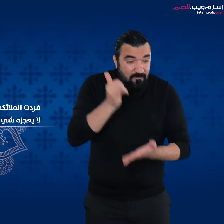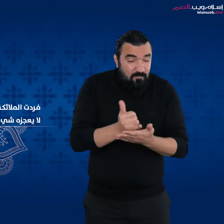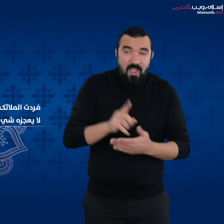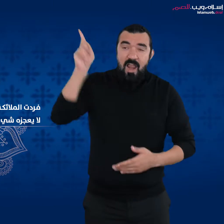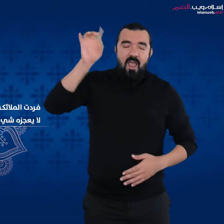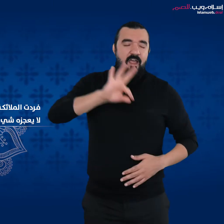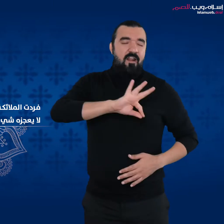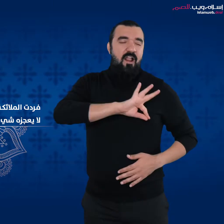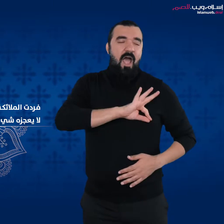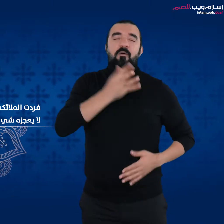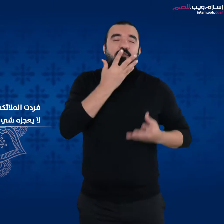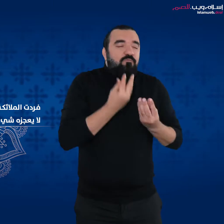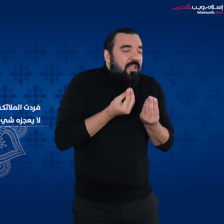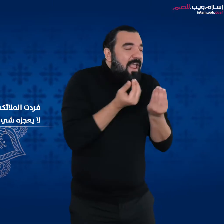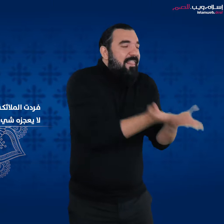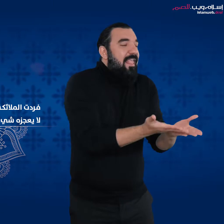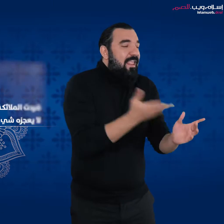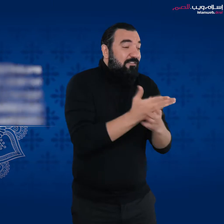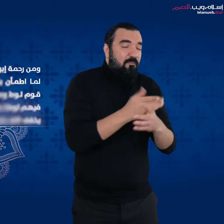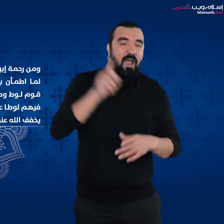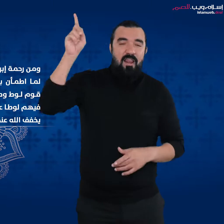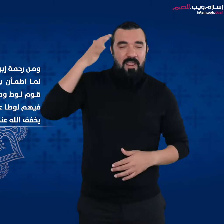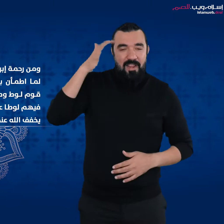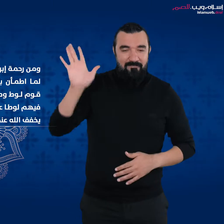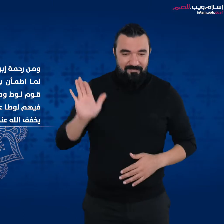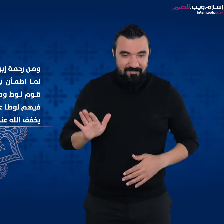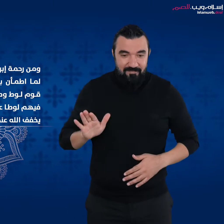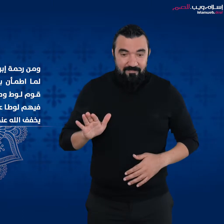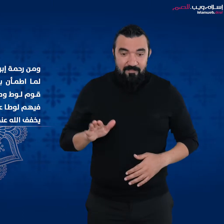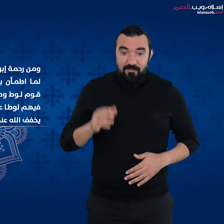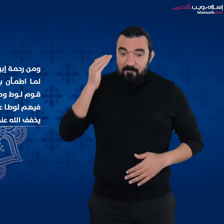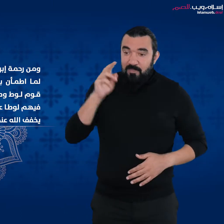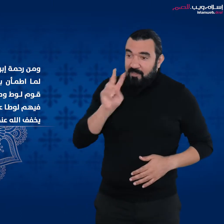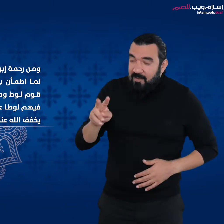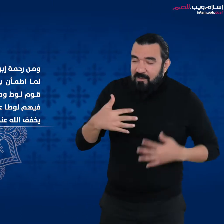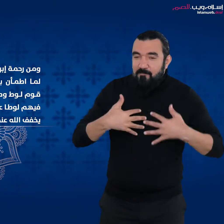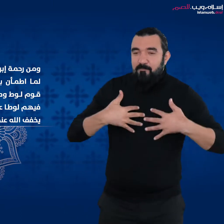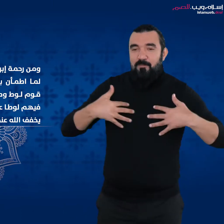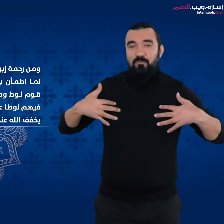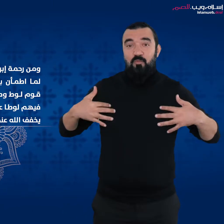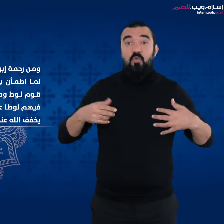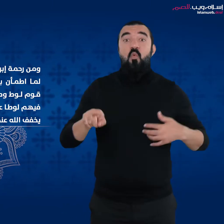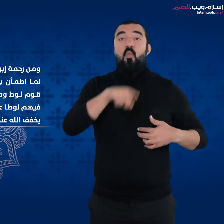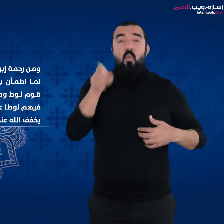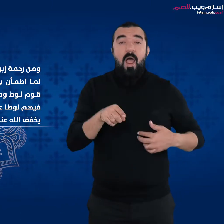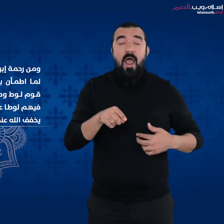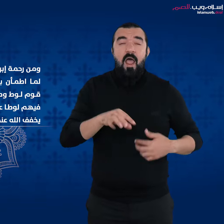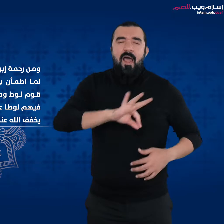منه ومن رحمة إبراهيم عليه السلام وطيبة